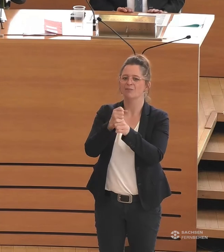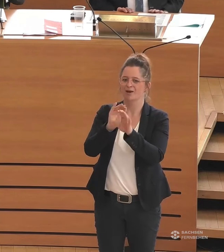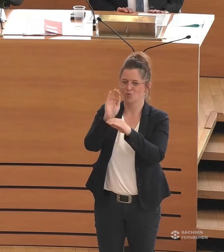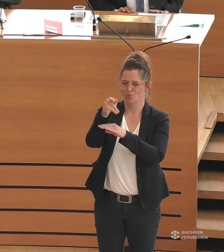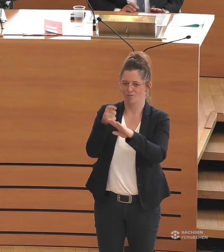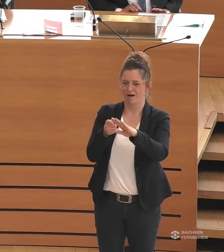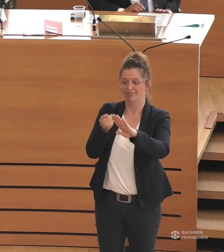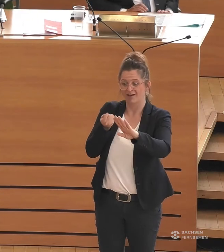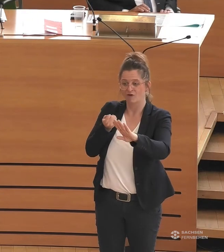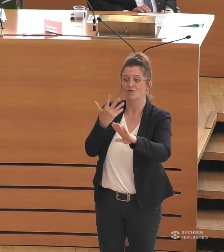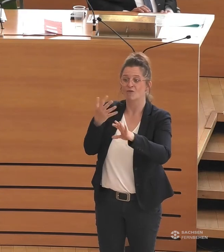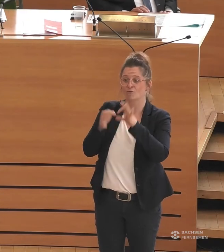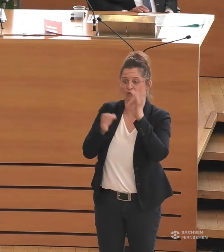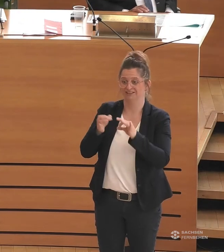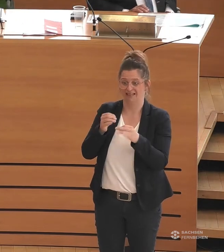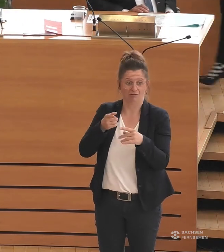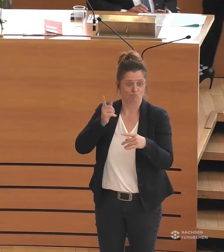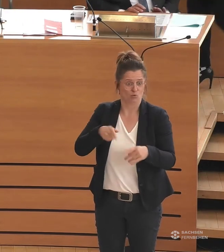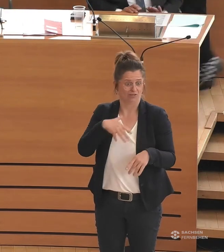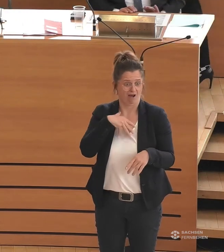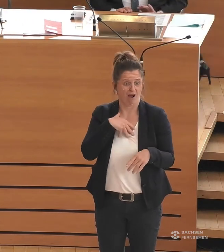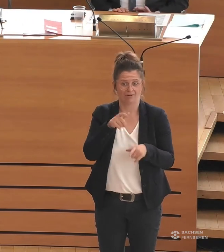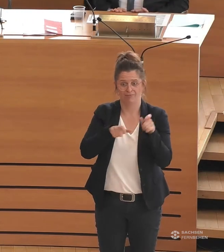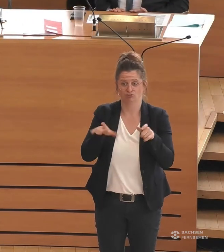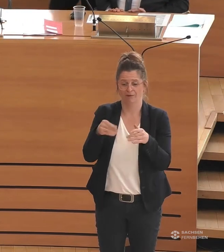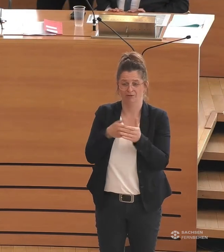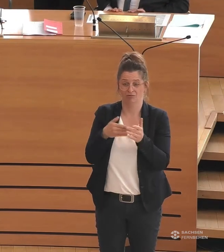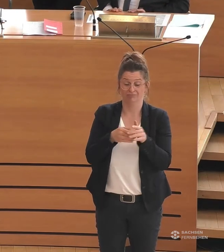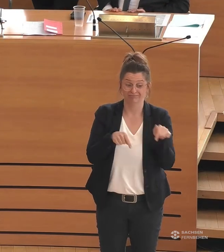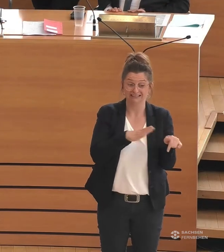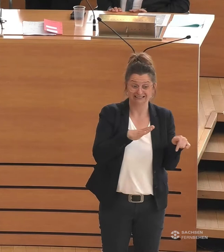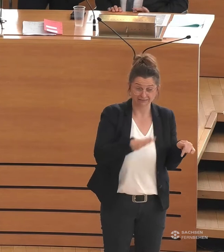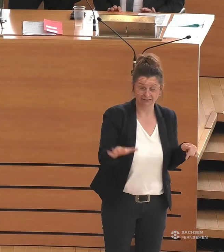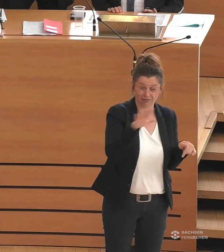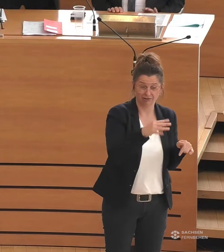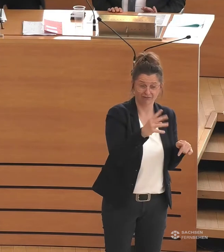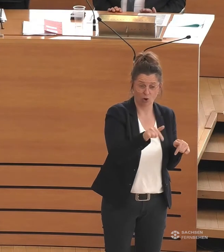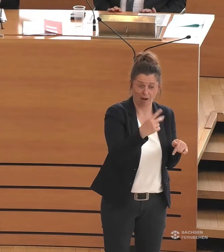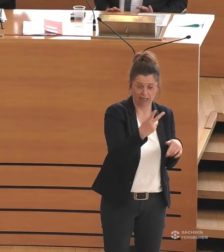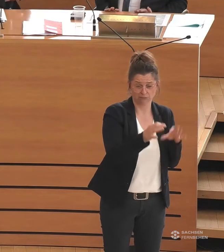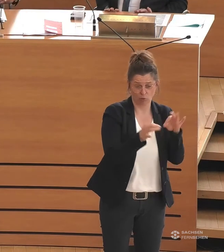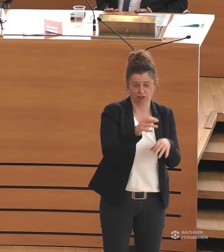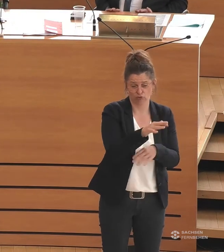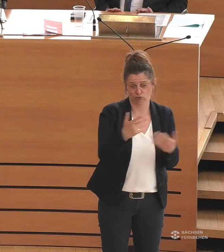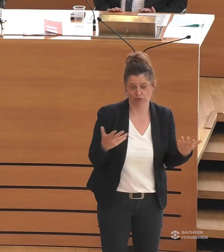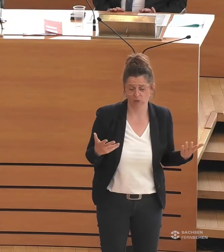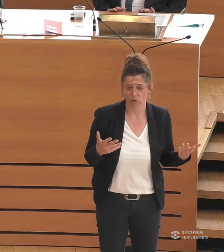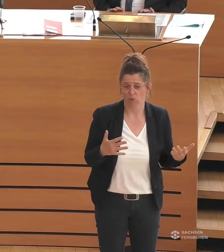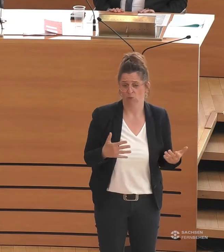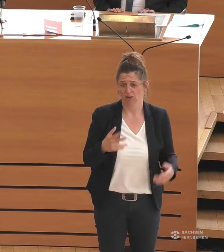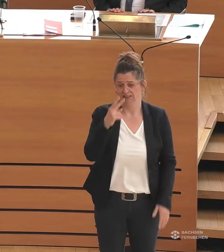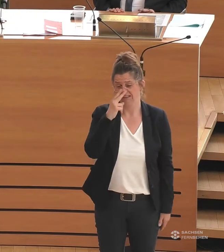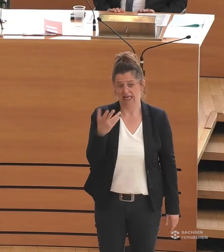Menschen beschäftigen. Sachsen hat bundesweit 4,1 Prozent zweitschlechteste